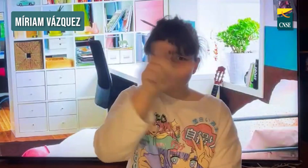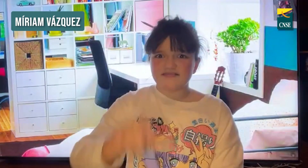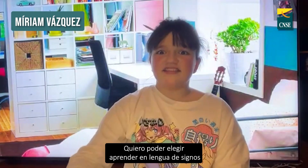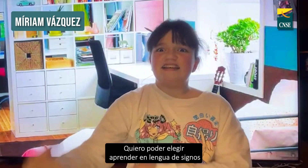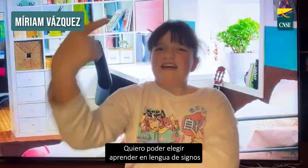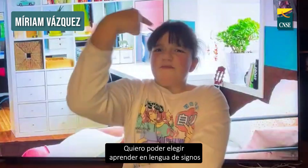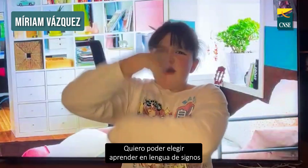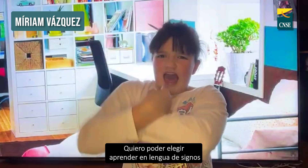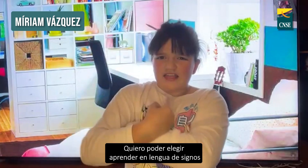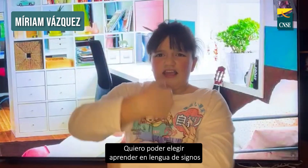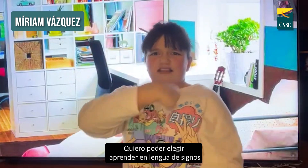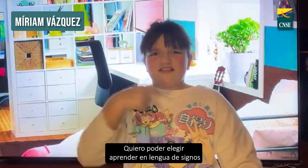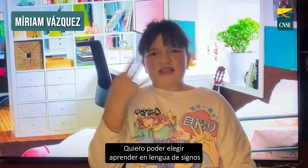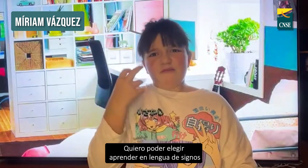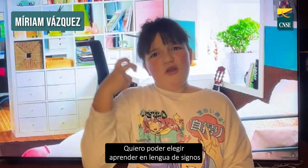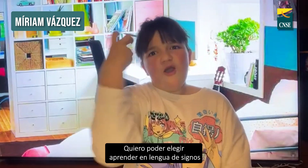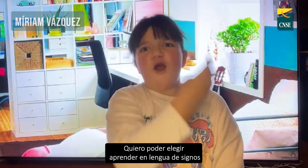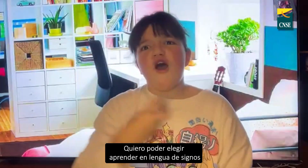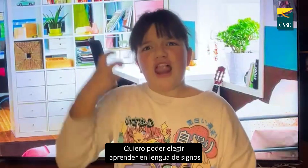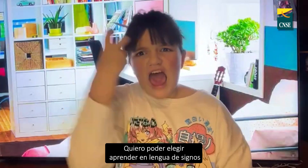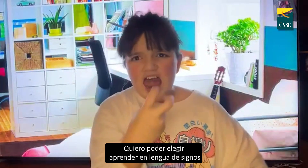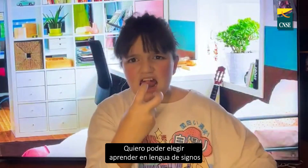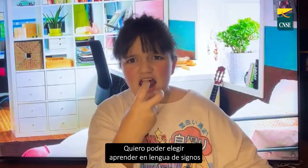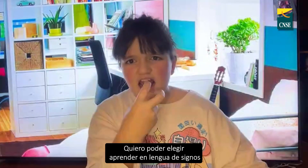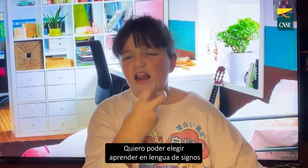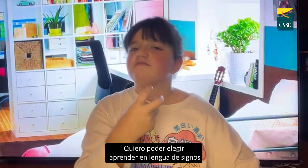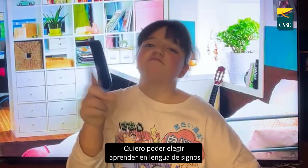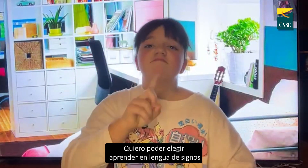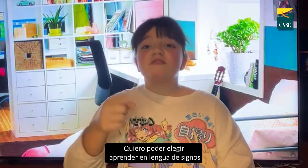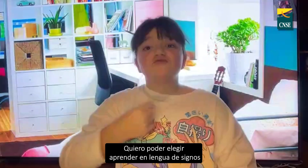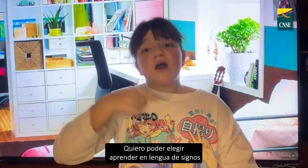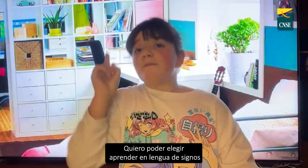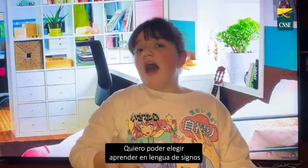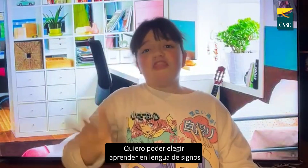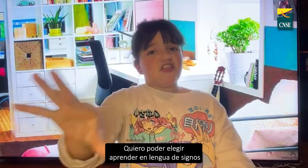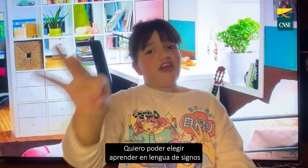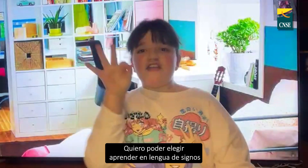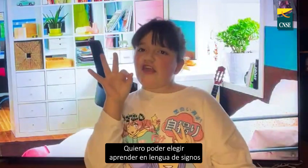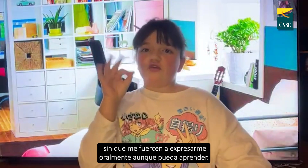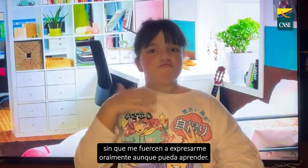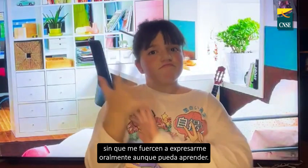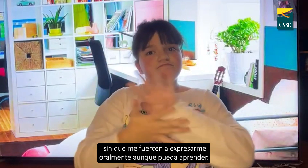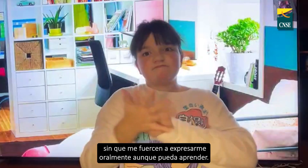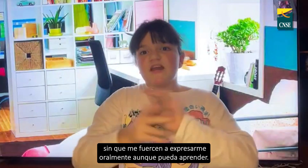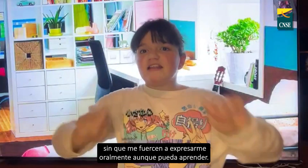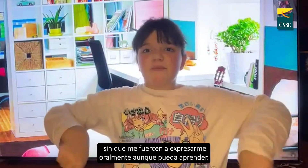Quiero poder elegir aprender en lengua de signos, sin que me fuercen a expresarme